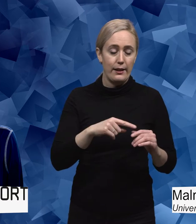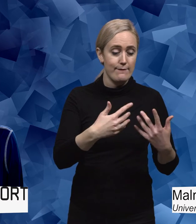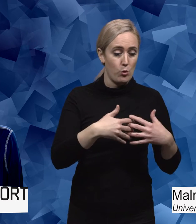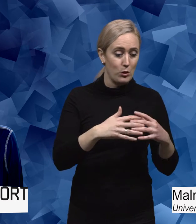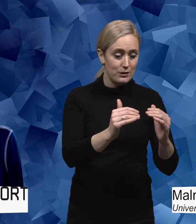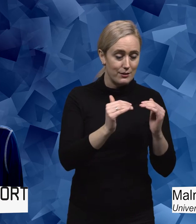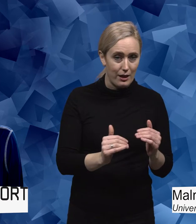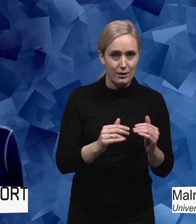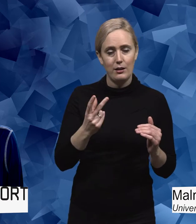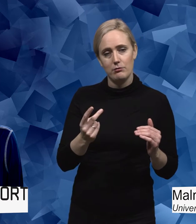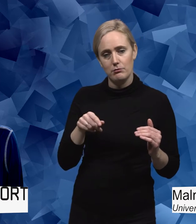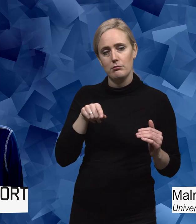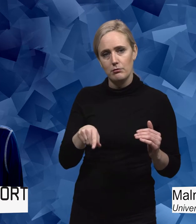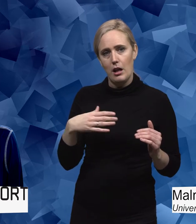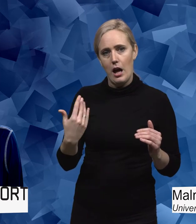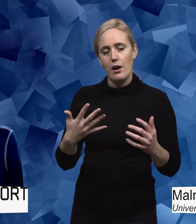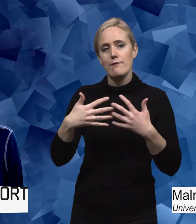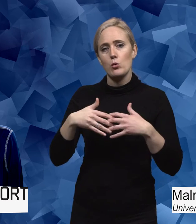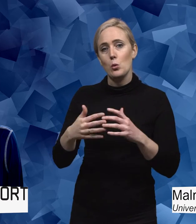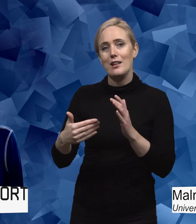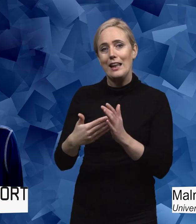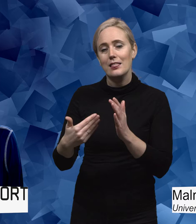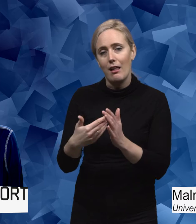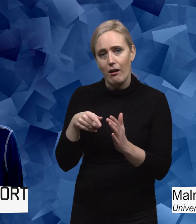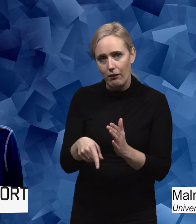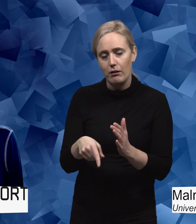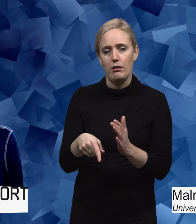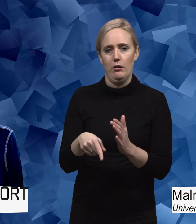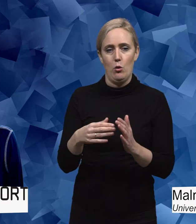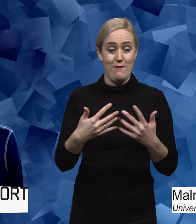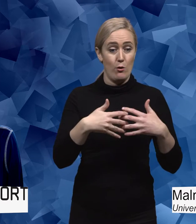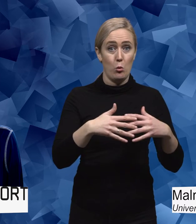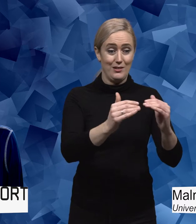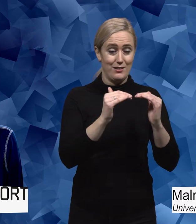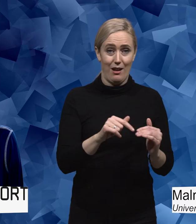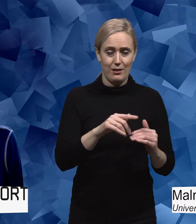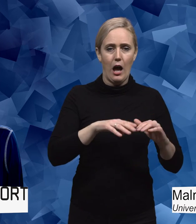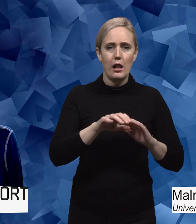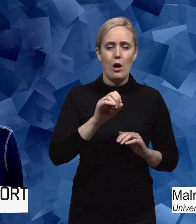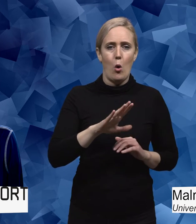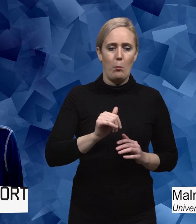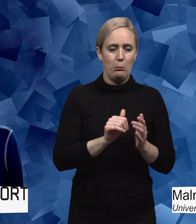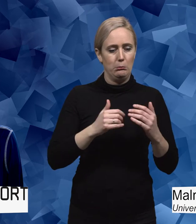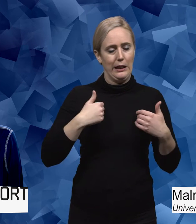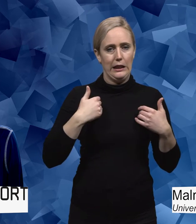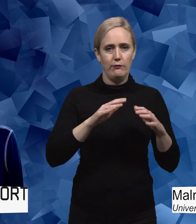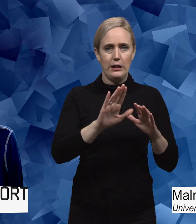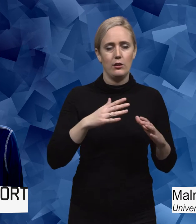funktionsnedsättning. Och å andra sidan funktionshinder. Och funktionsnedsättning, det handlar då om individens fysiska, kognitiva,